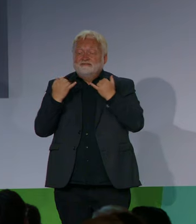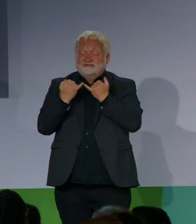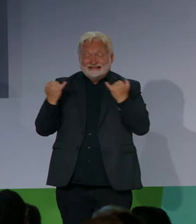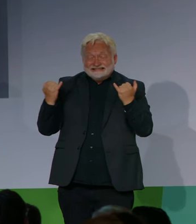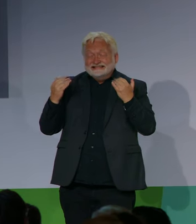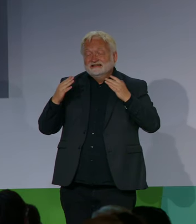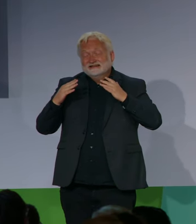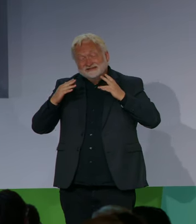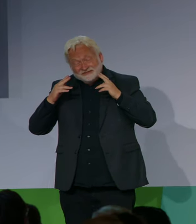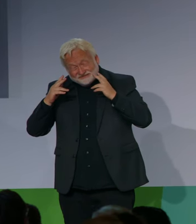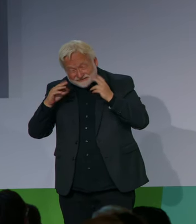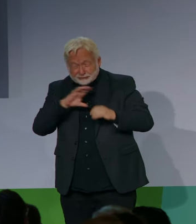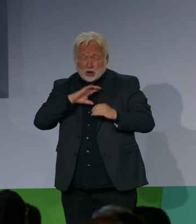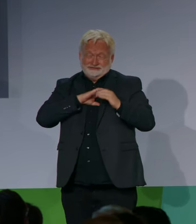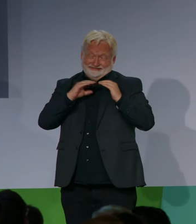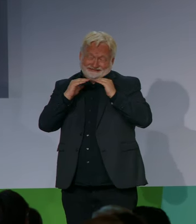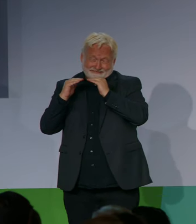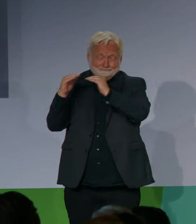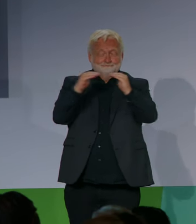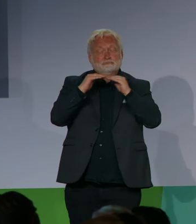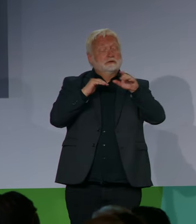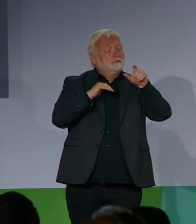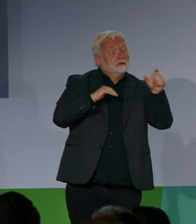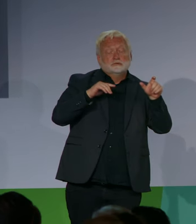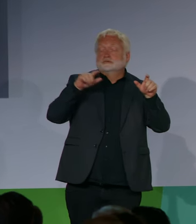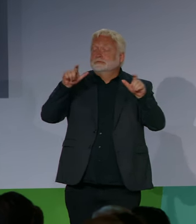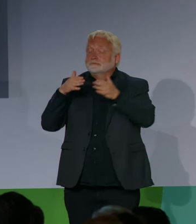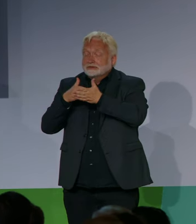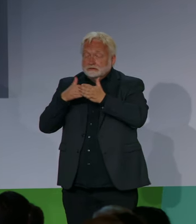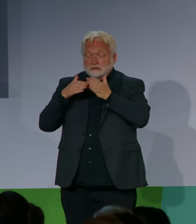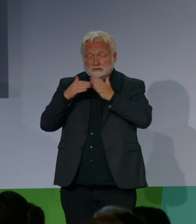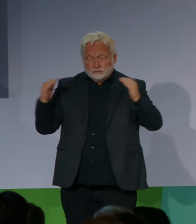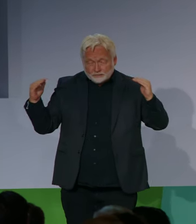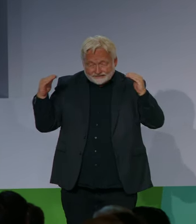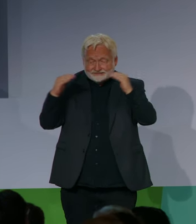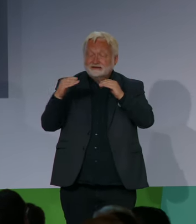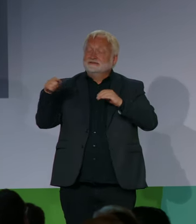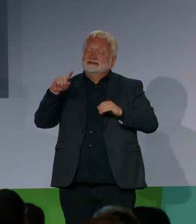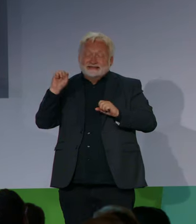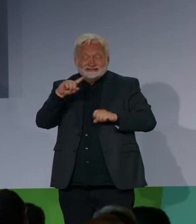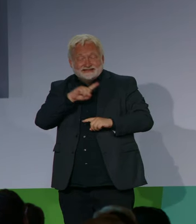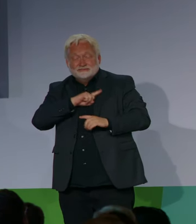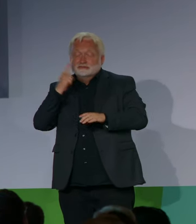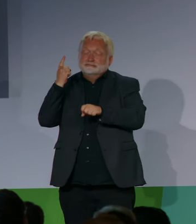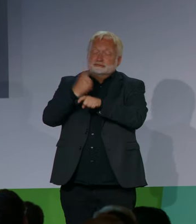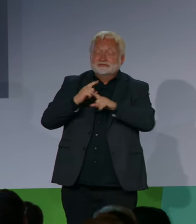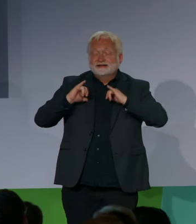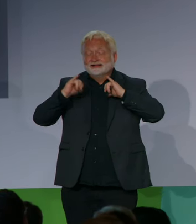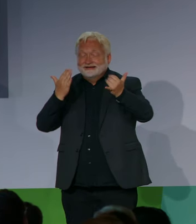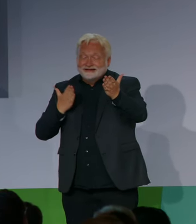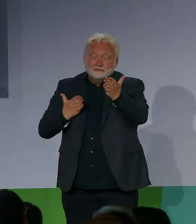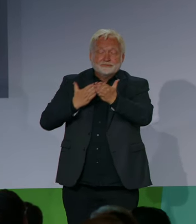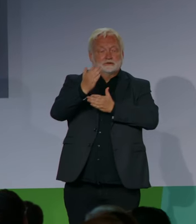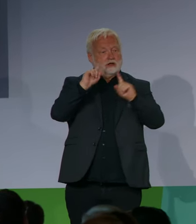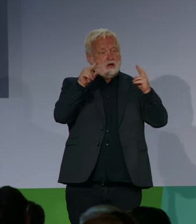mit sportlichen Höchstleistungen beeindruckt haben. Ich bin übrigens vollkommen sicher, es werden diese sportlichen Leistungen und die